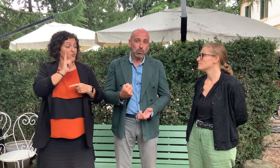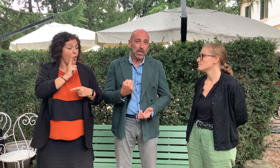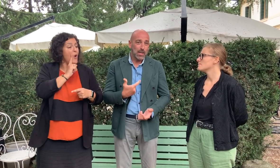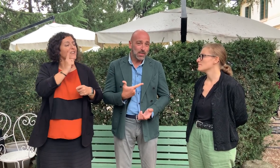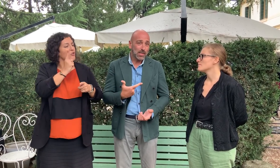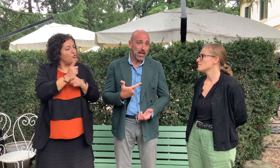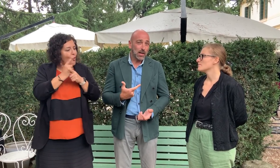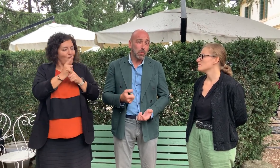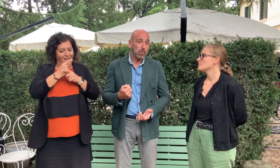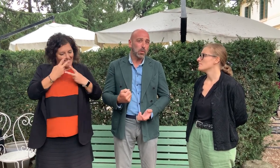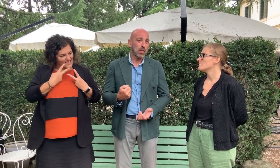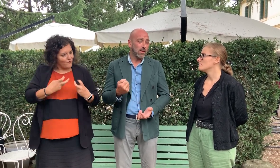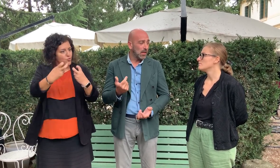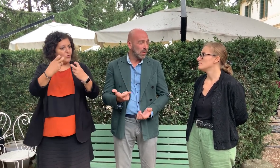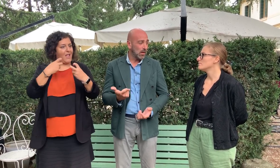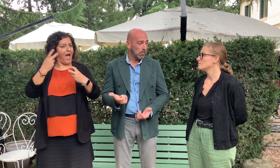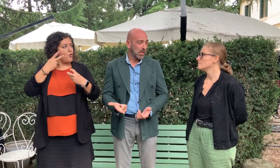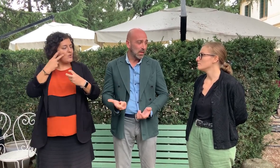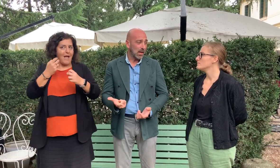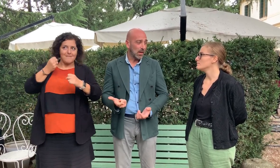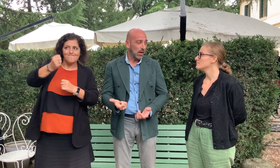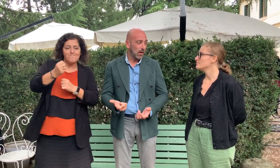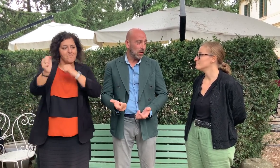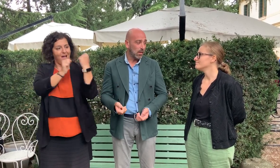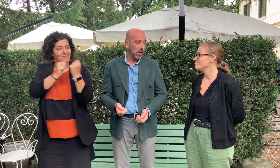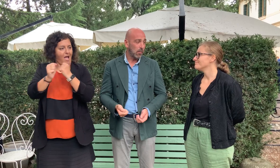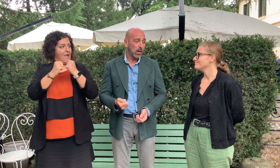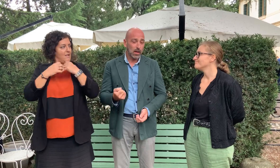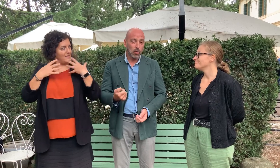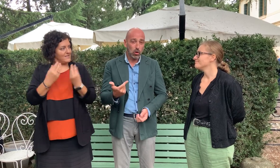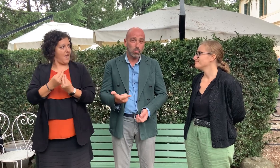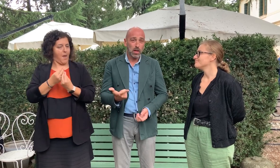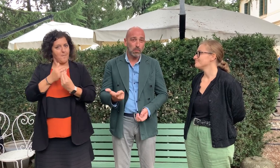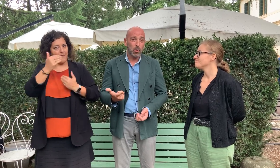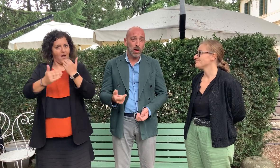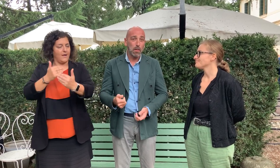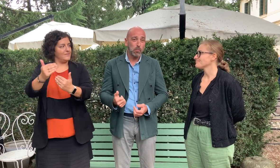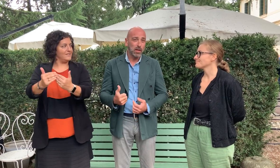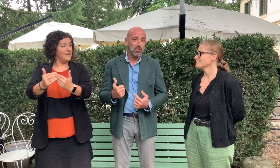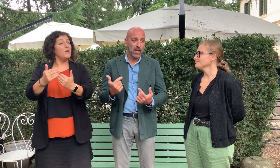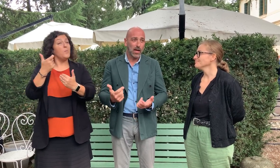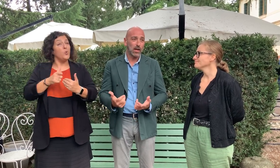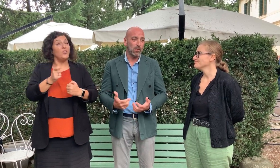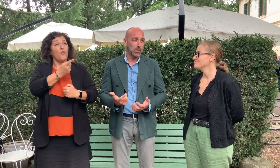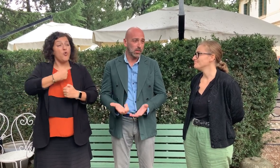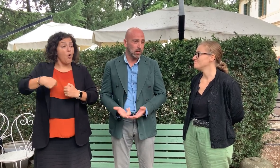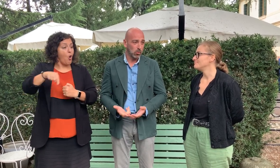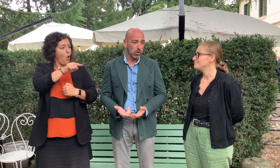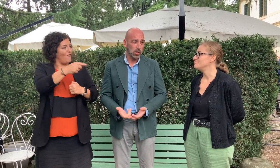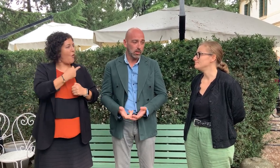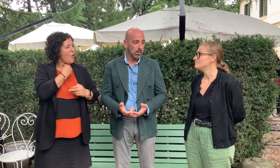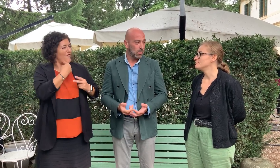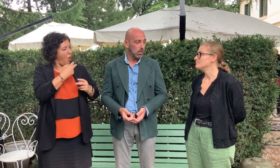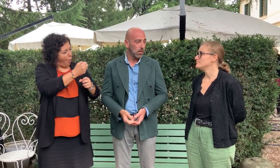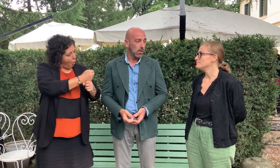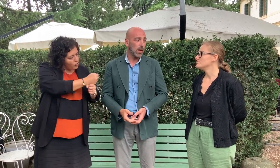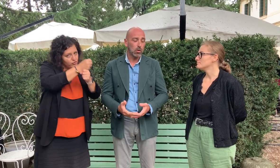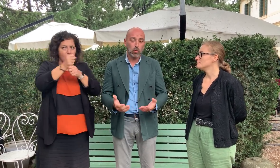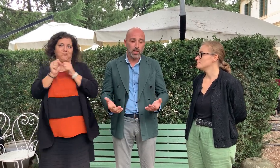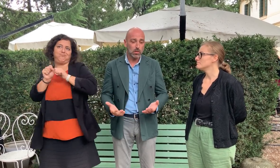utilizzare per portare avanti delle partaglie. e perché noi dobbiamo amplificare la vostra voce. Ecco questo,